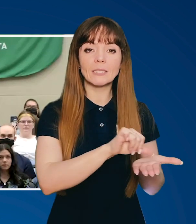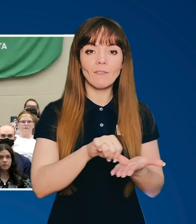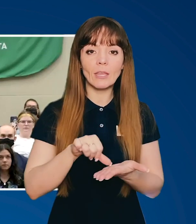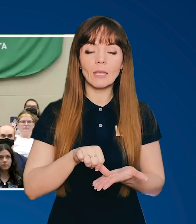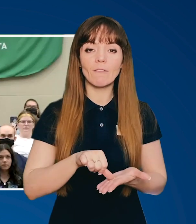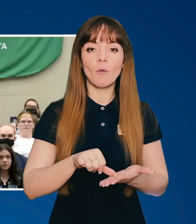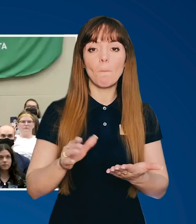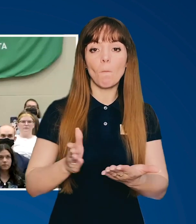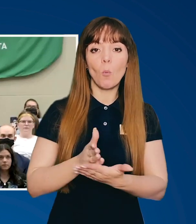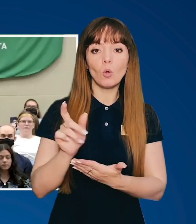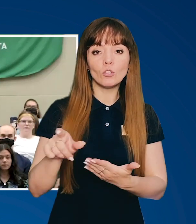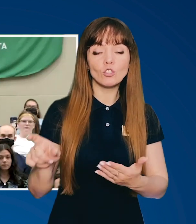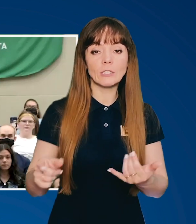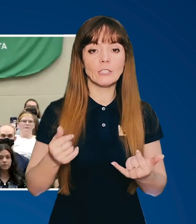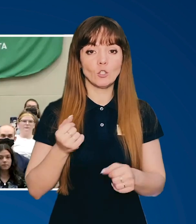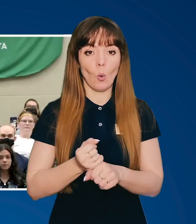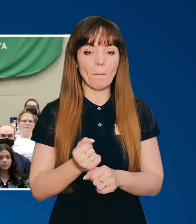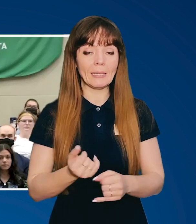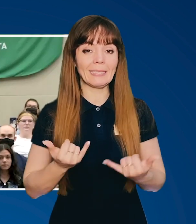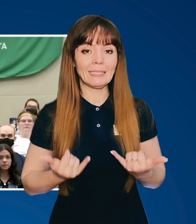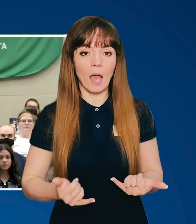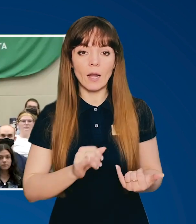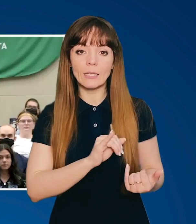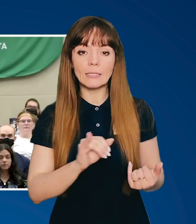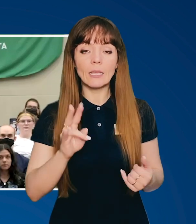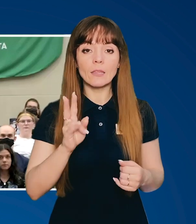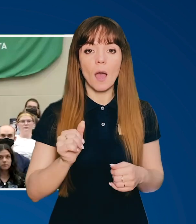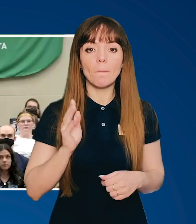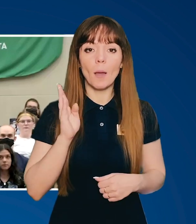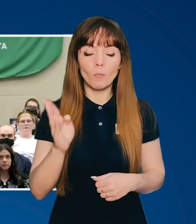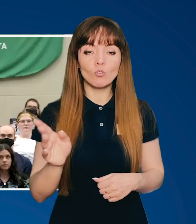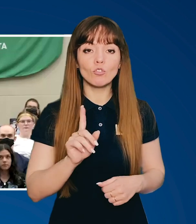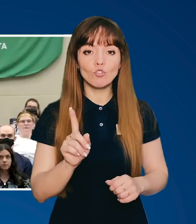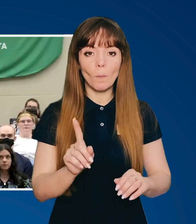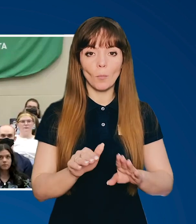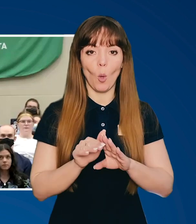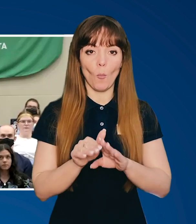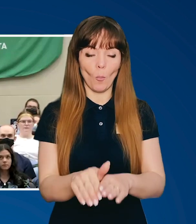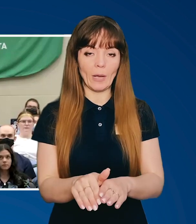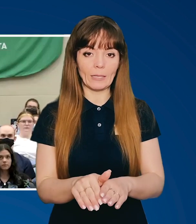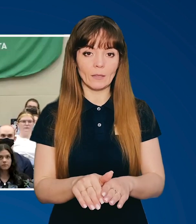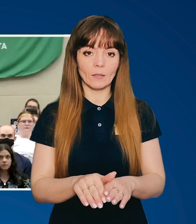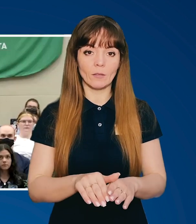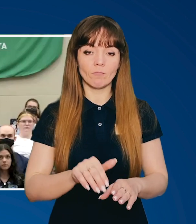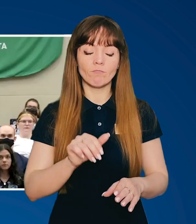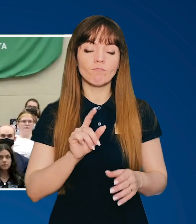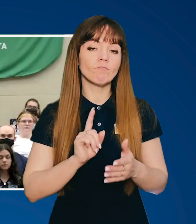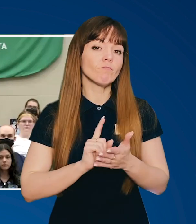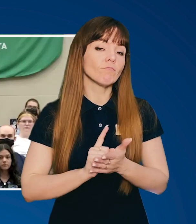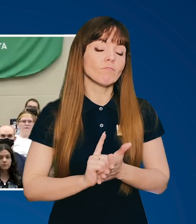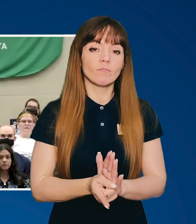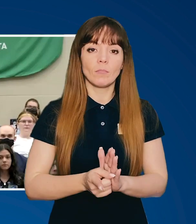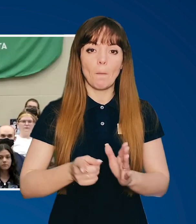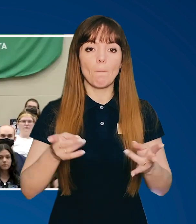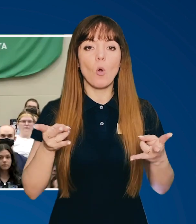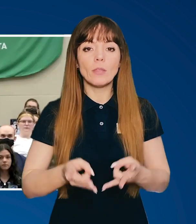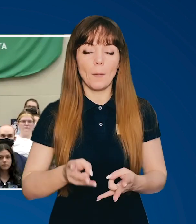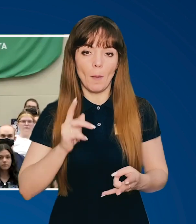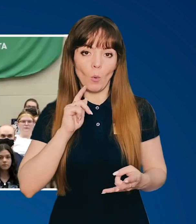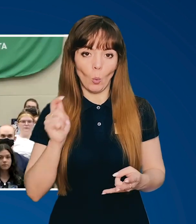представників політичних зробити зараз і на майбутнє, щоб допомогти найнавідкладнішим потребам